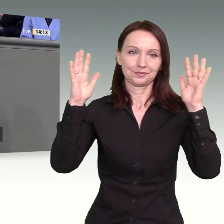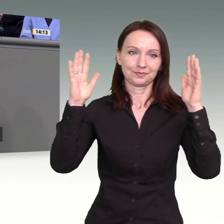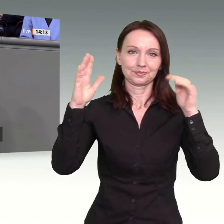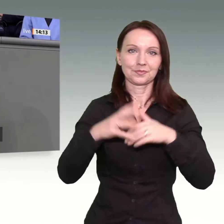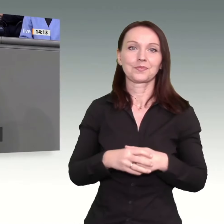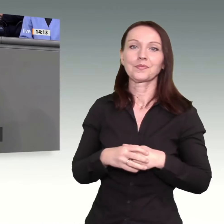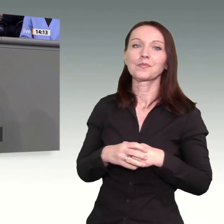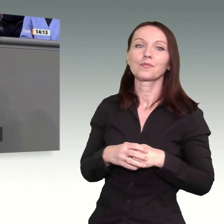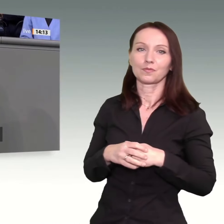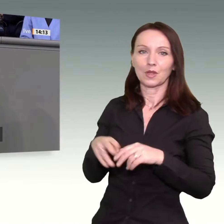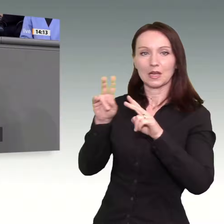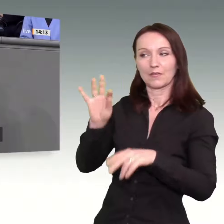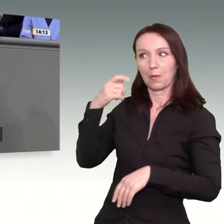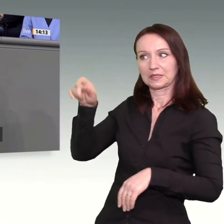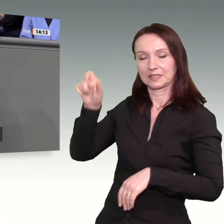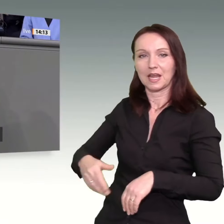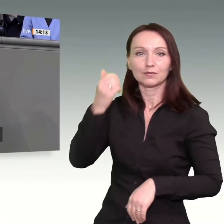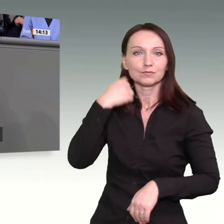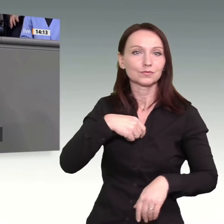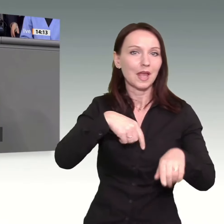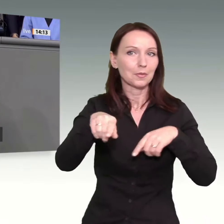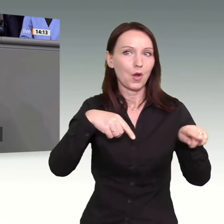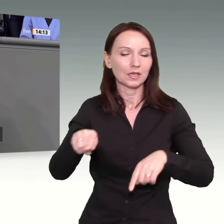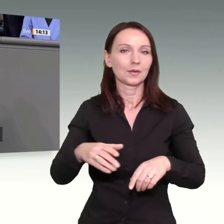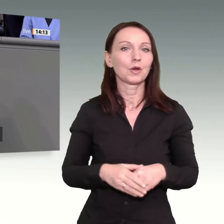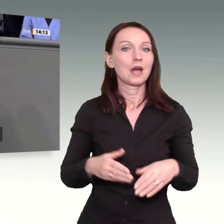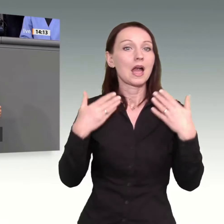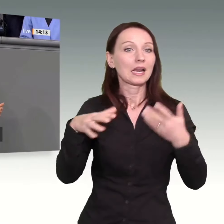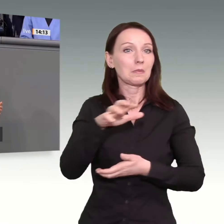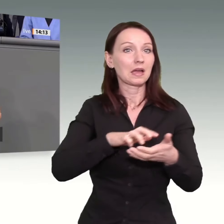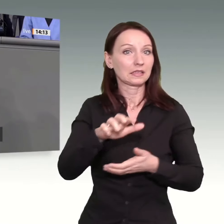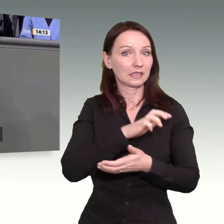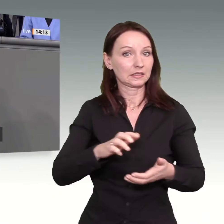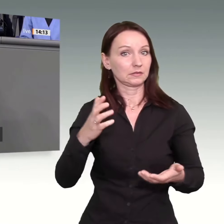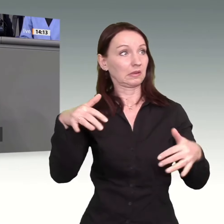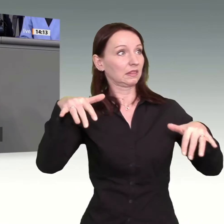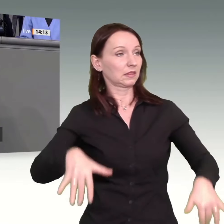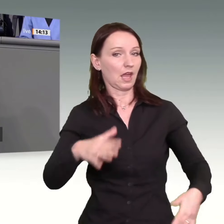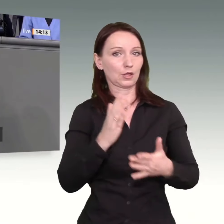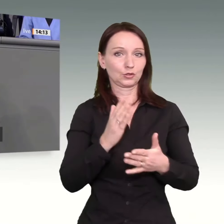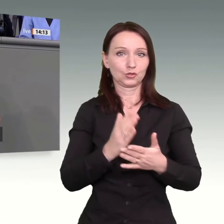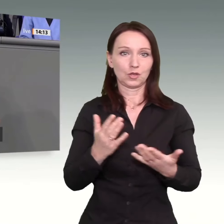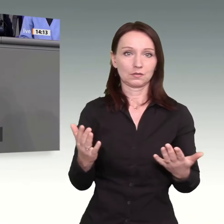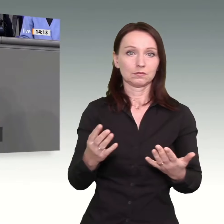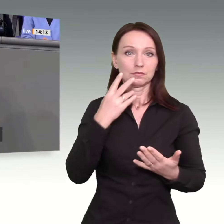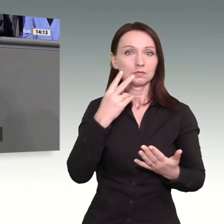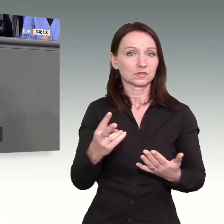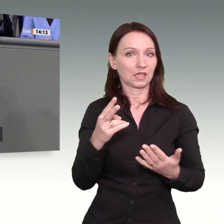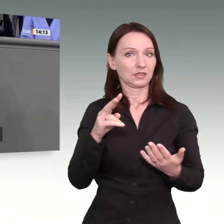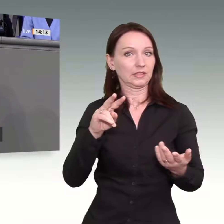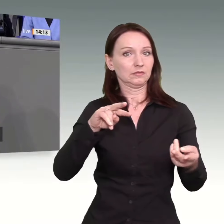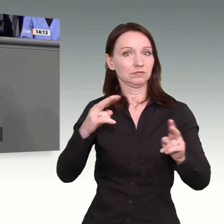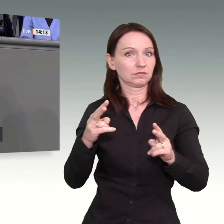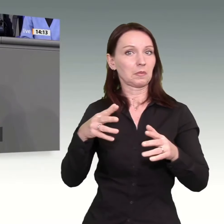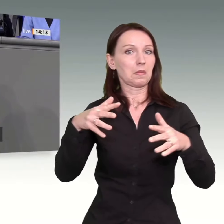reden wir von sozial-ökologischer Transformation. Wenn wir wie die AfD den Kopf in den Sand stecken und nichts machen würden,